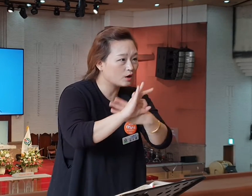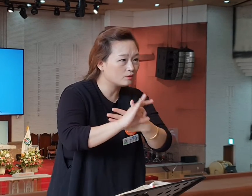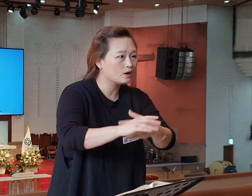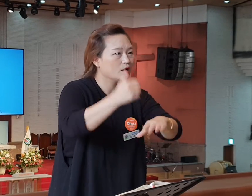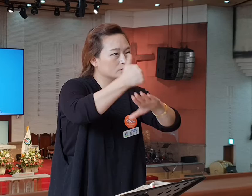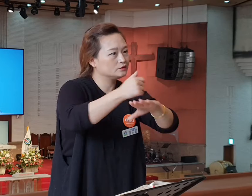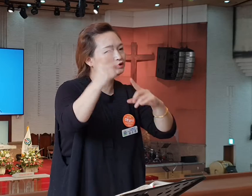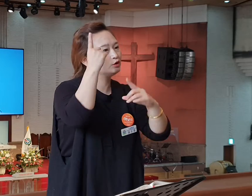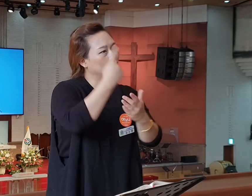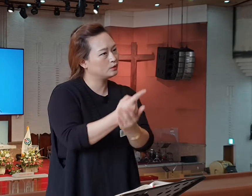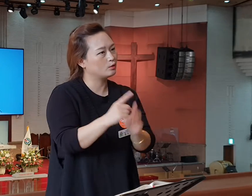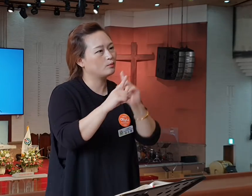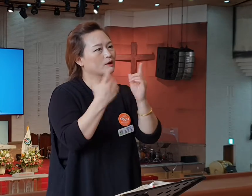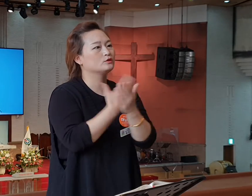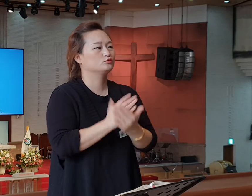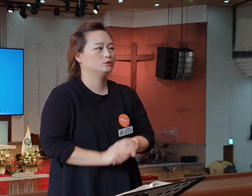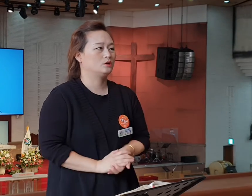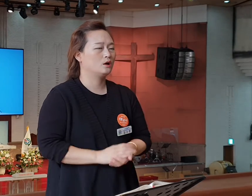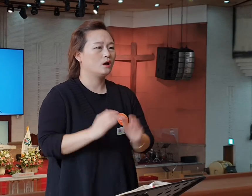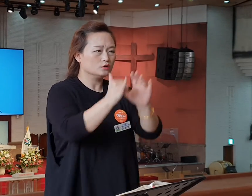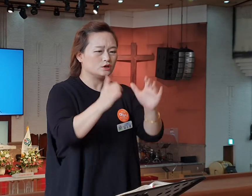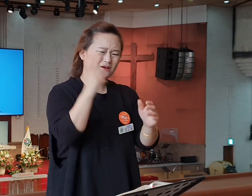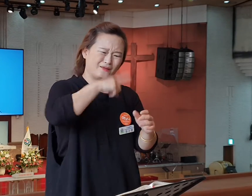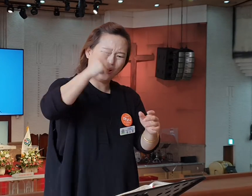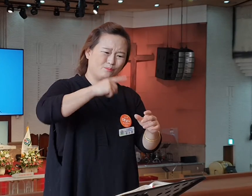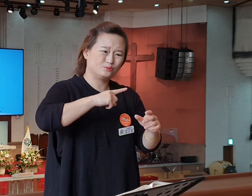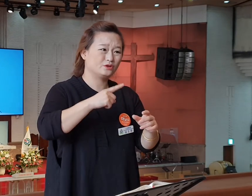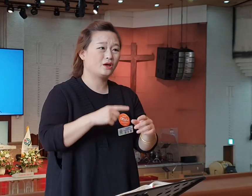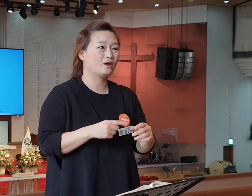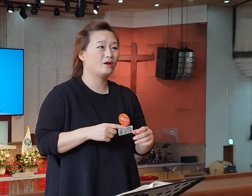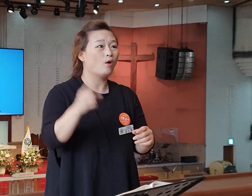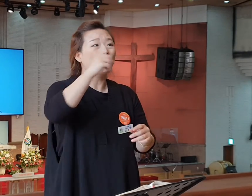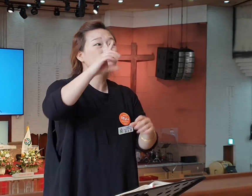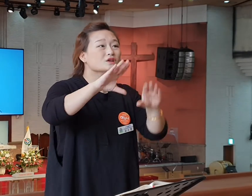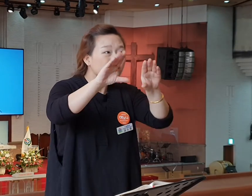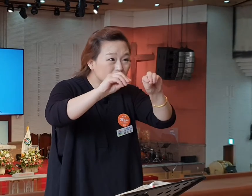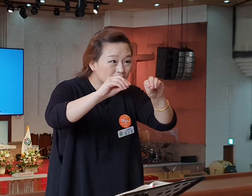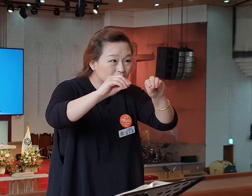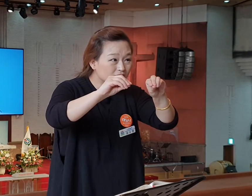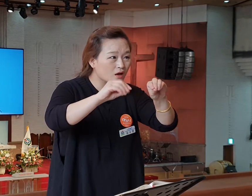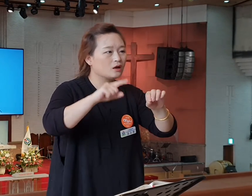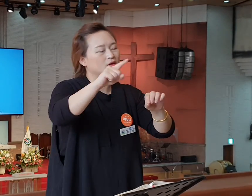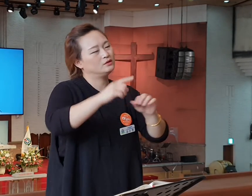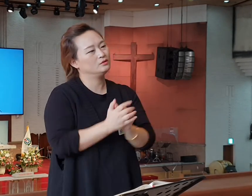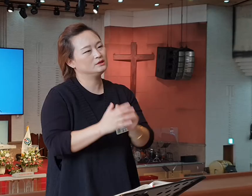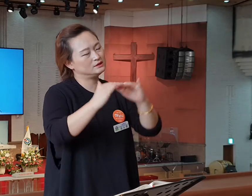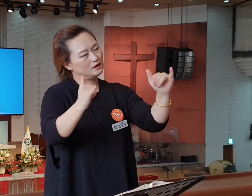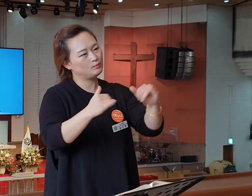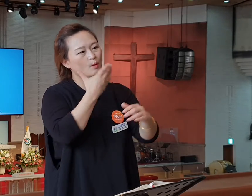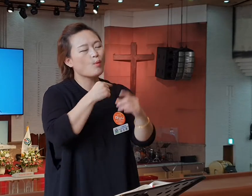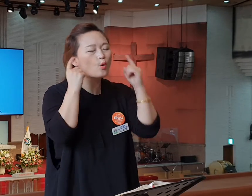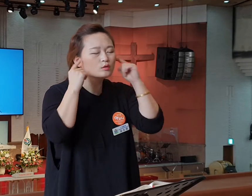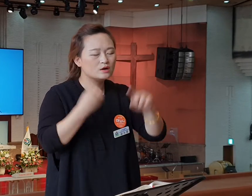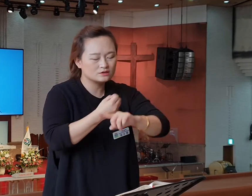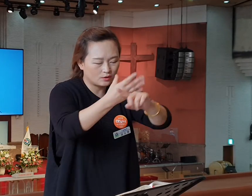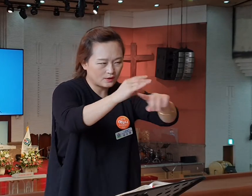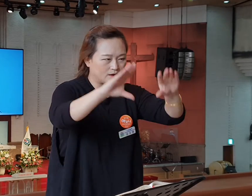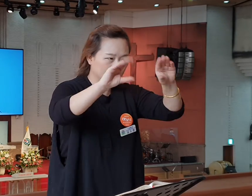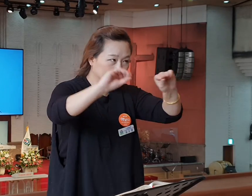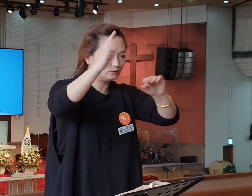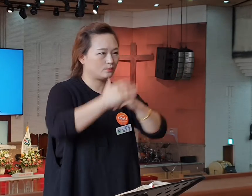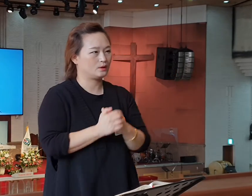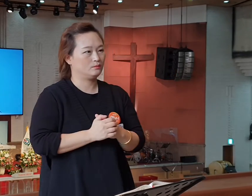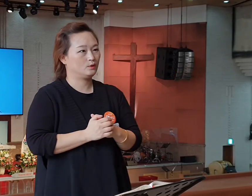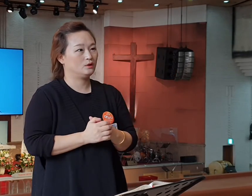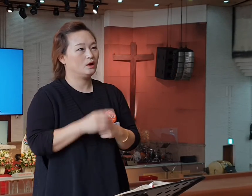세상에 악한 것들이 언제 맞춰질까? 복음이 전해져야 돼요. 하지만 사람들이 복음을 전하지 않는데요. 이제 뭐라고 표현해야 될까요? 사랑이